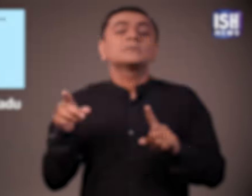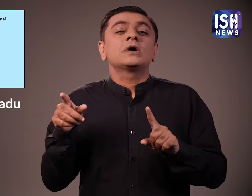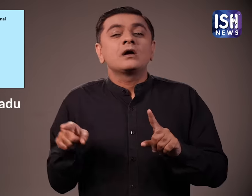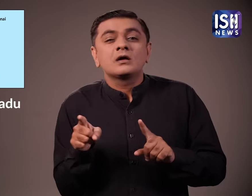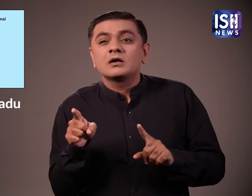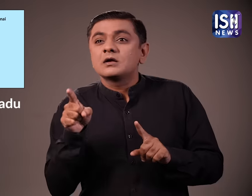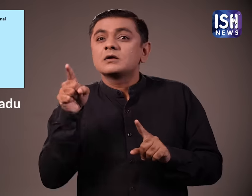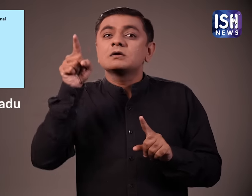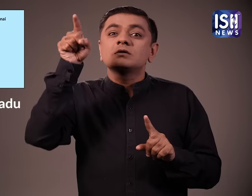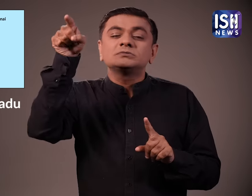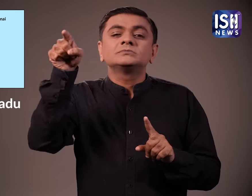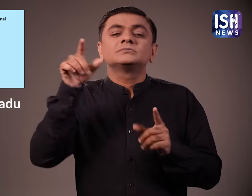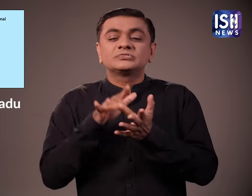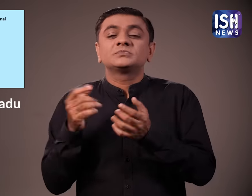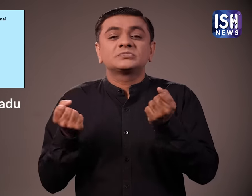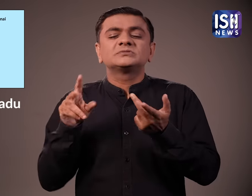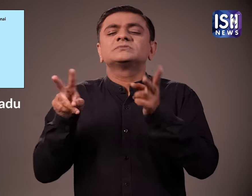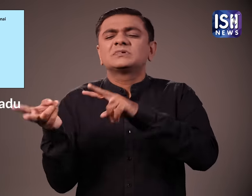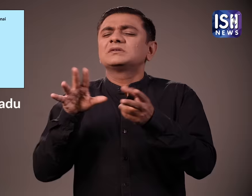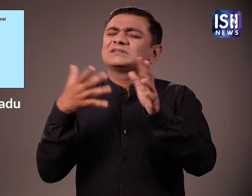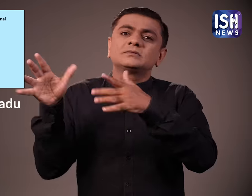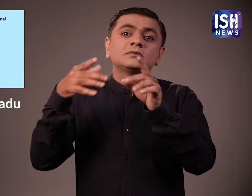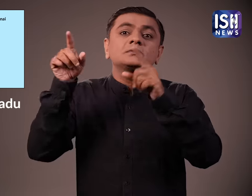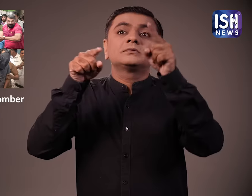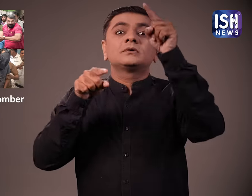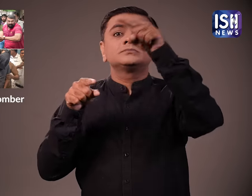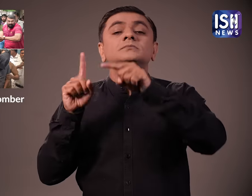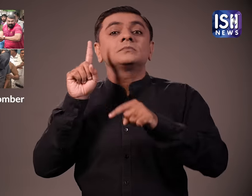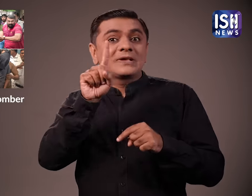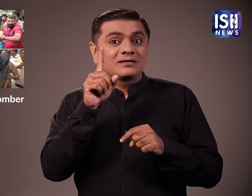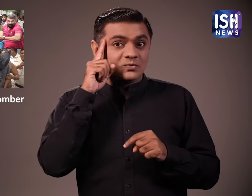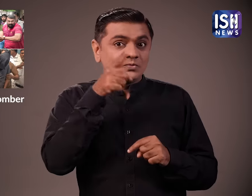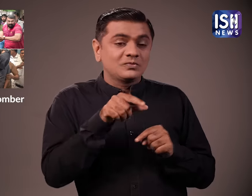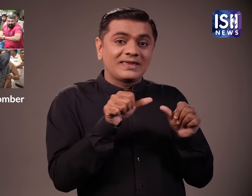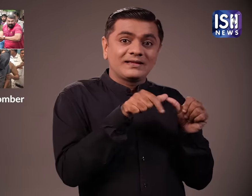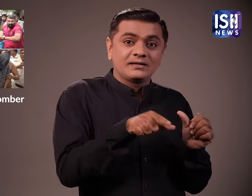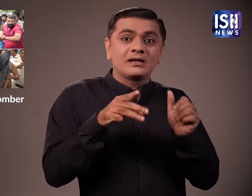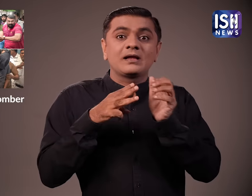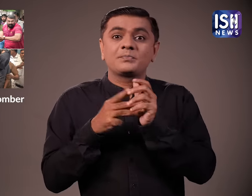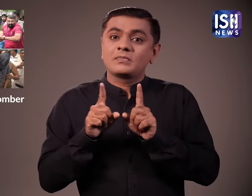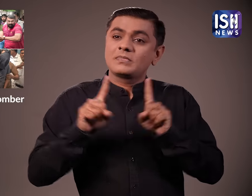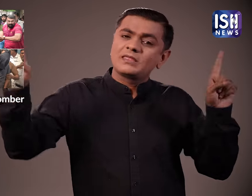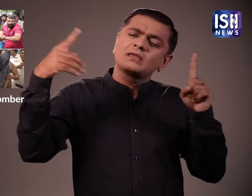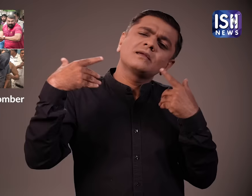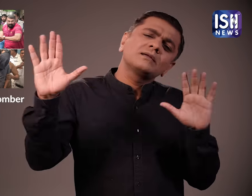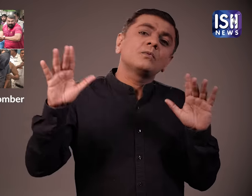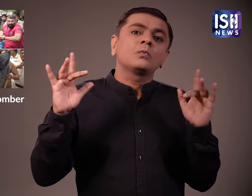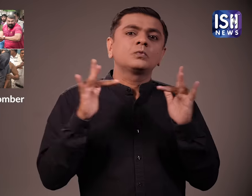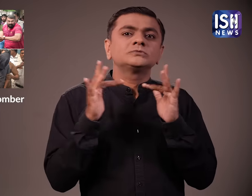वहां से उन्होंने कांटी पहुचने के लिए बसे बतली दोनोने अलग-अलग यात्रा की लेकिन एक दूसरे के